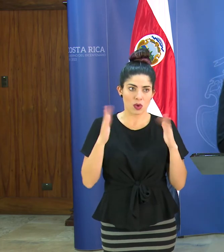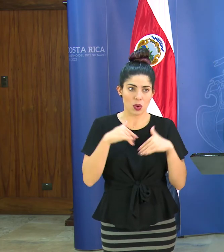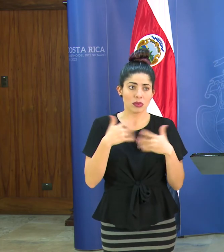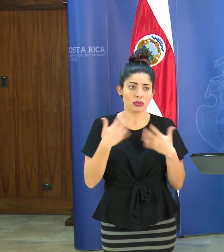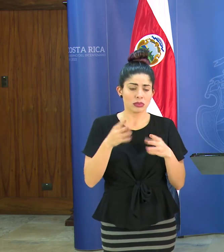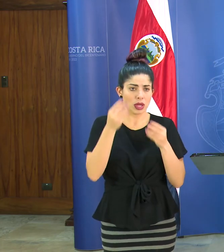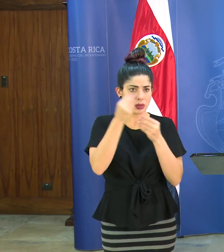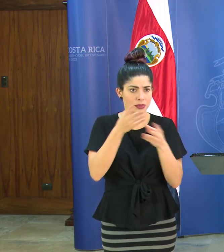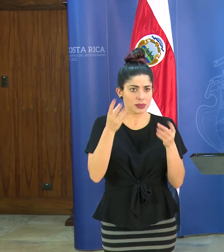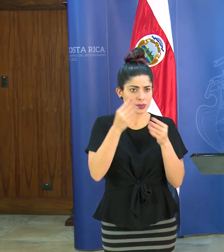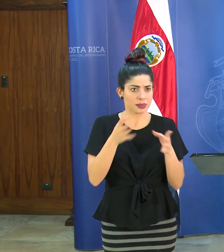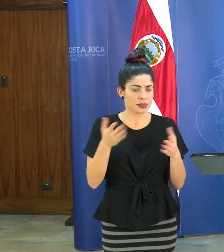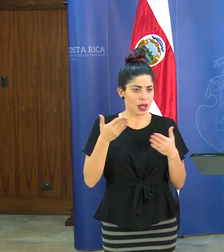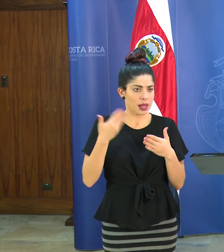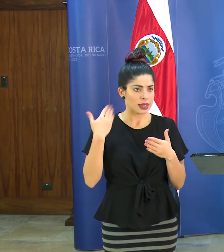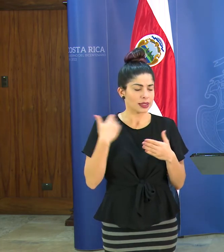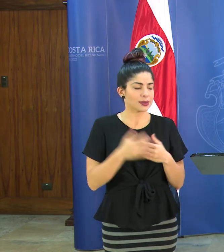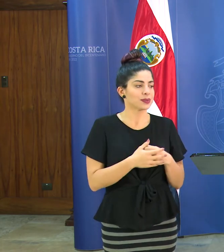comunicados